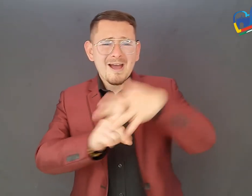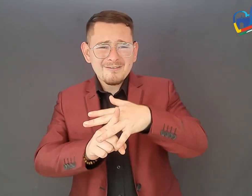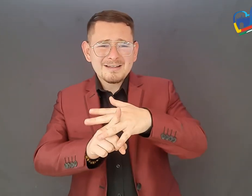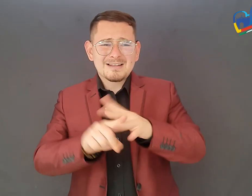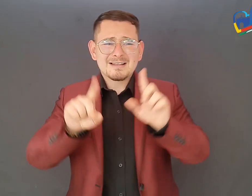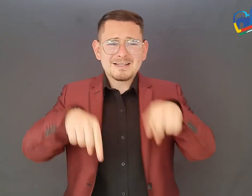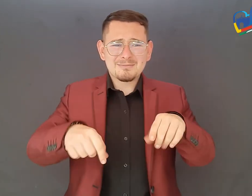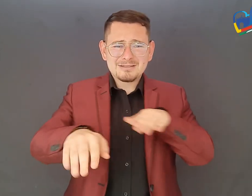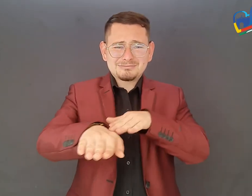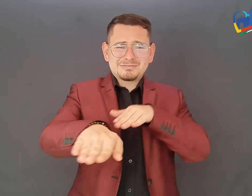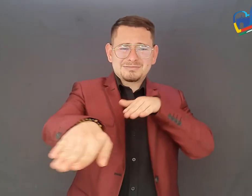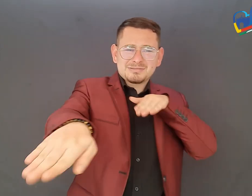vehículos particulares